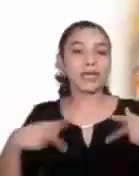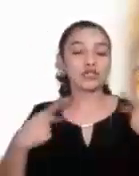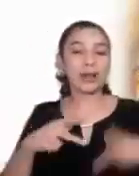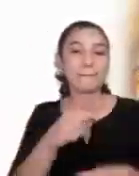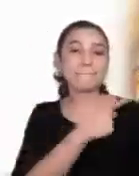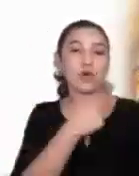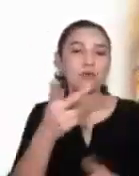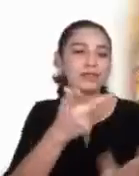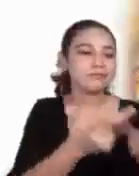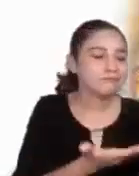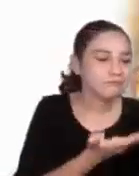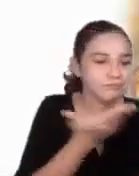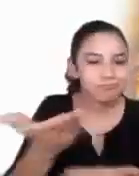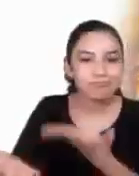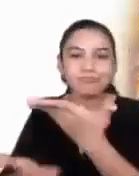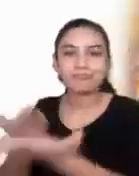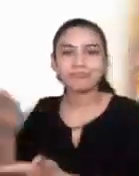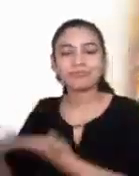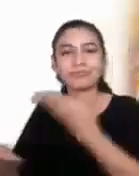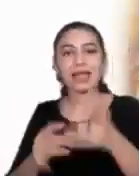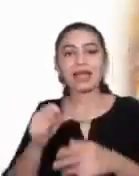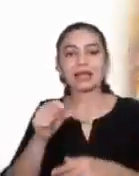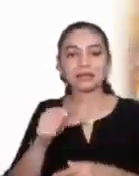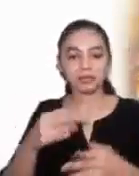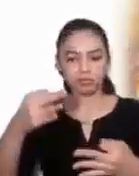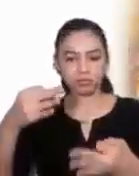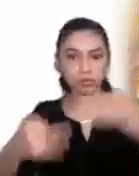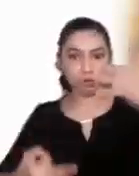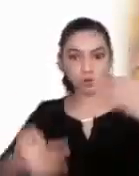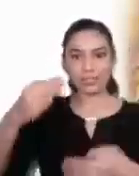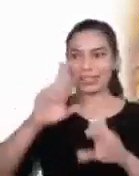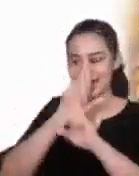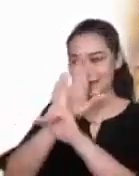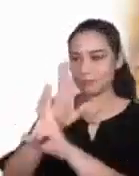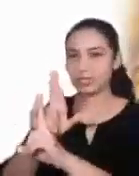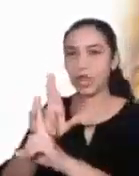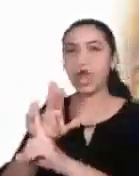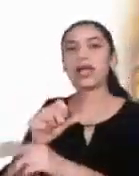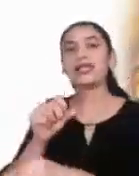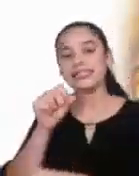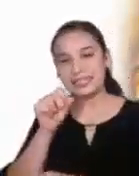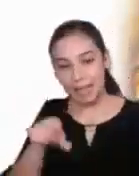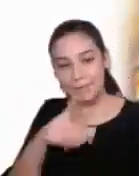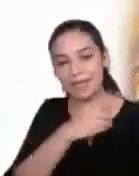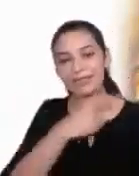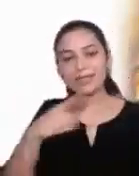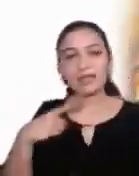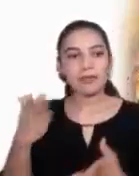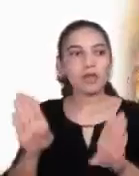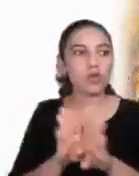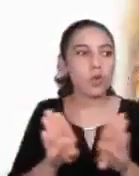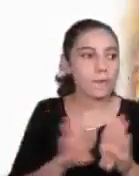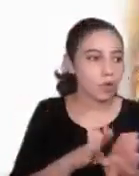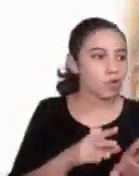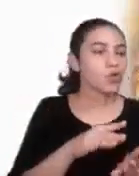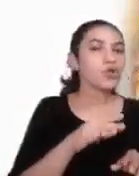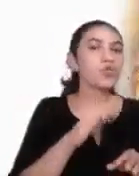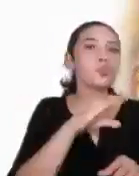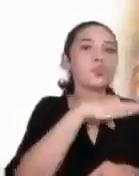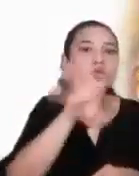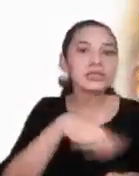hay que ir a la raíz del mal y fundamento de la injusticia, la admisión de la riqueza.